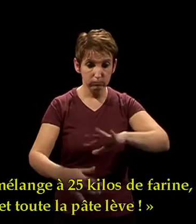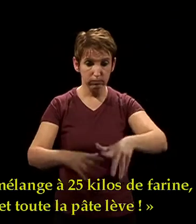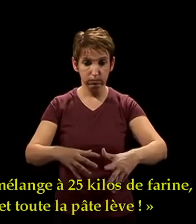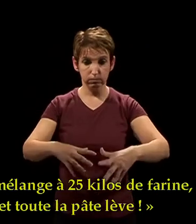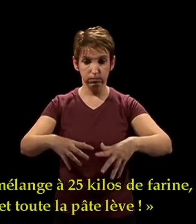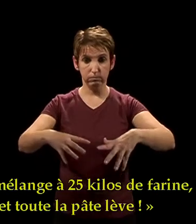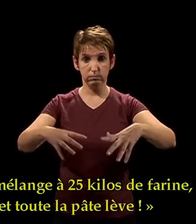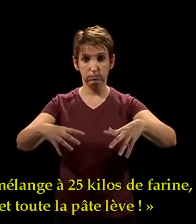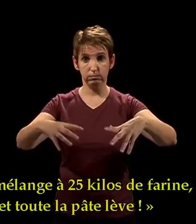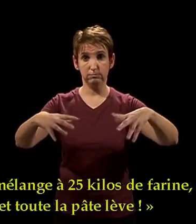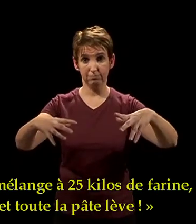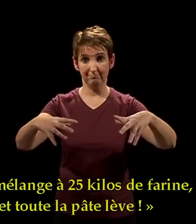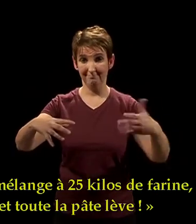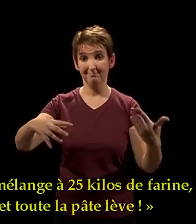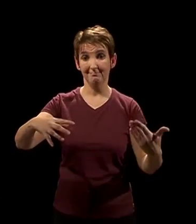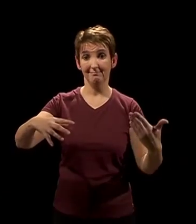Et toute la pâte lève.